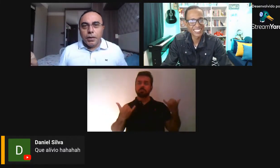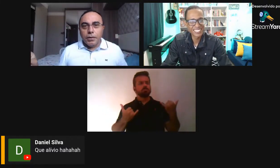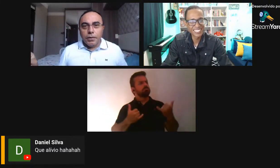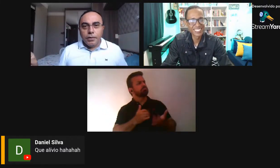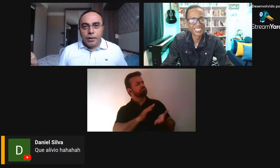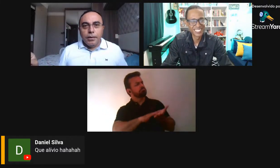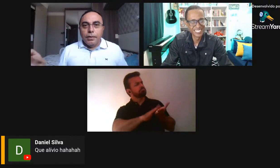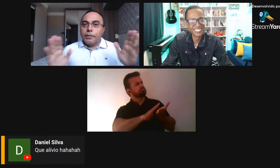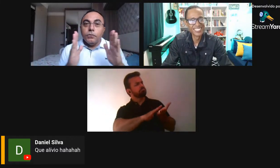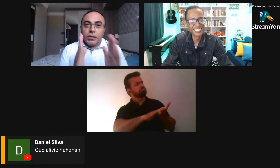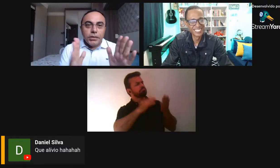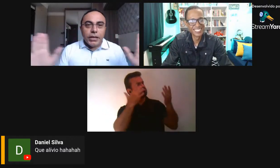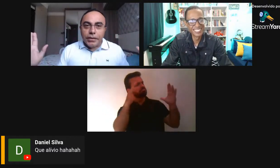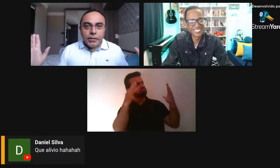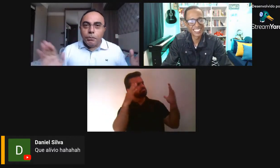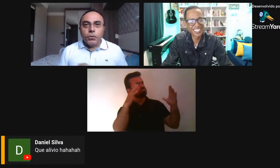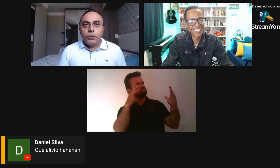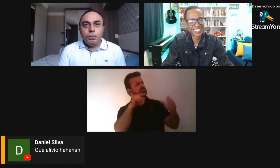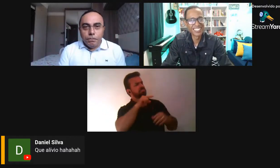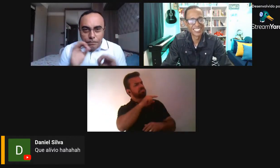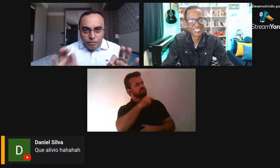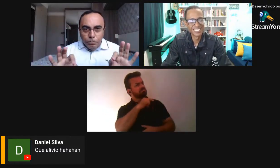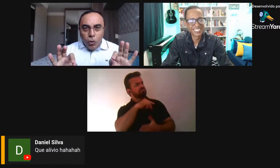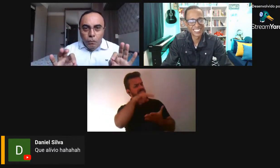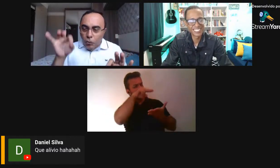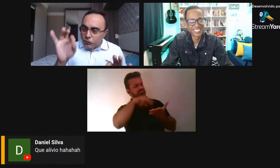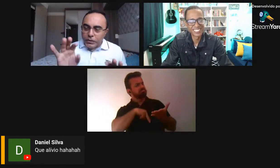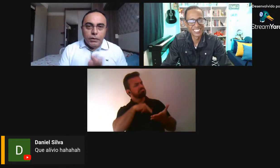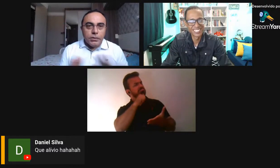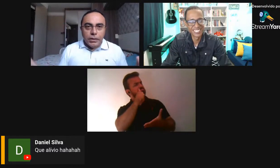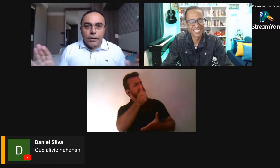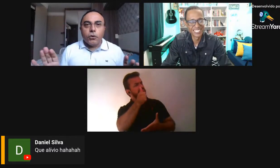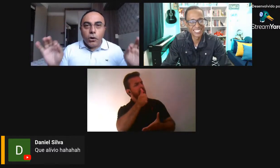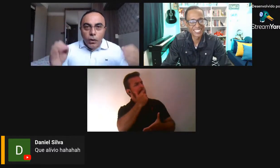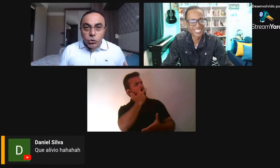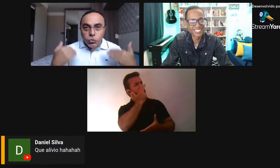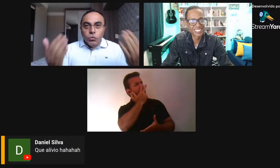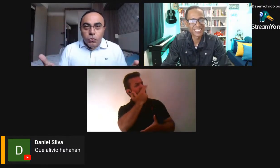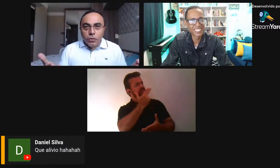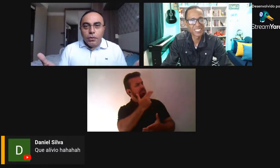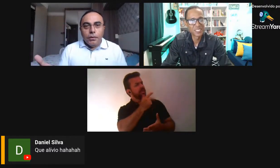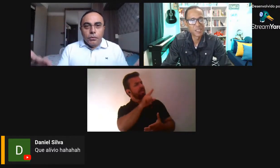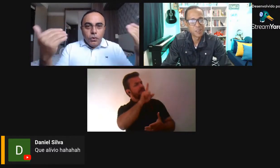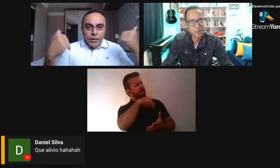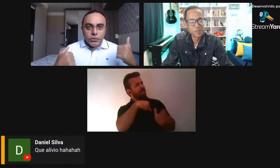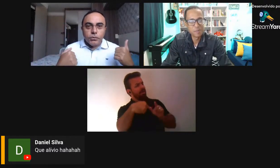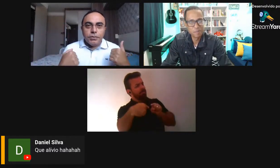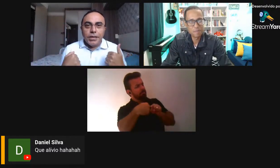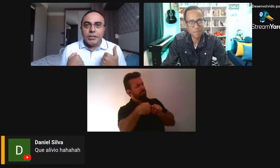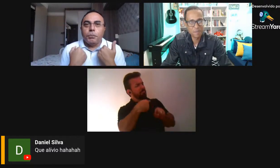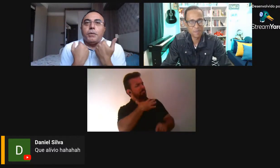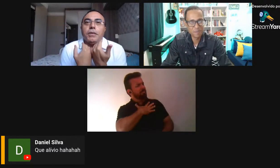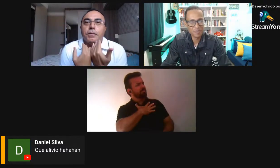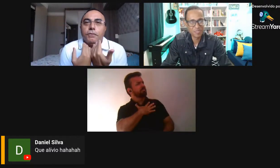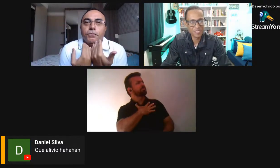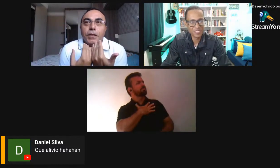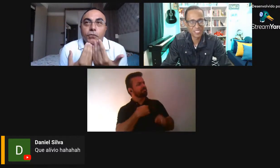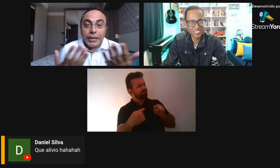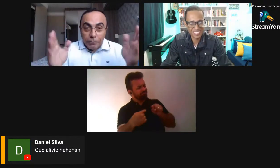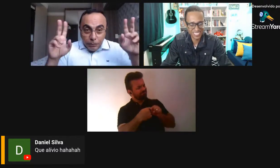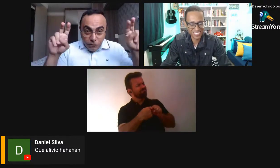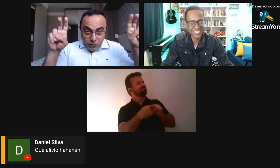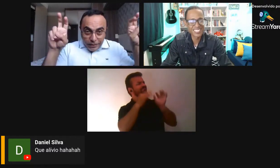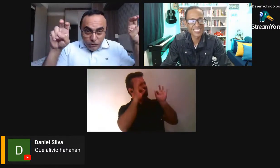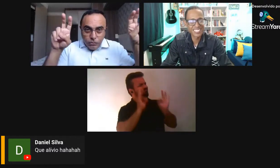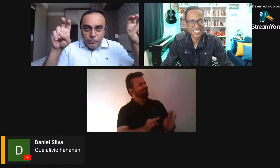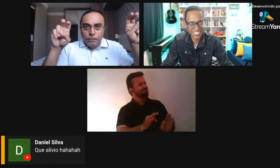esse poema, você tem que chegar nesse ponto e pôr um ponto final e dizer, não, agora eu assumo o risco desse poema ter